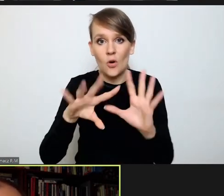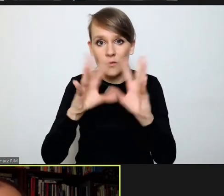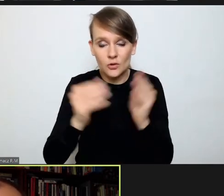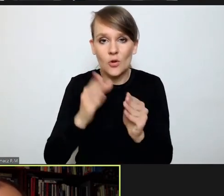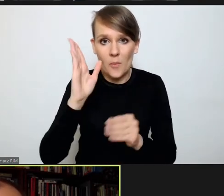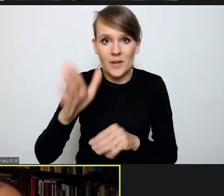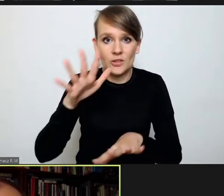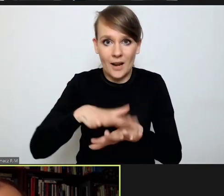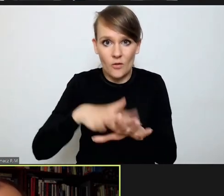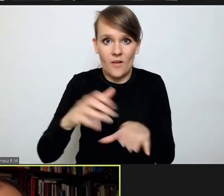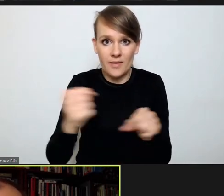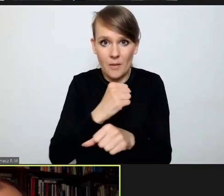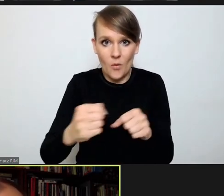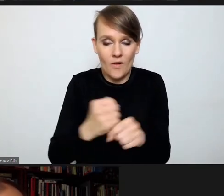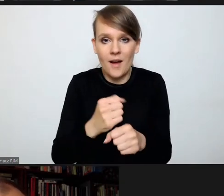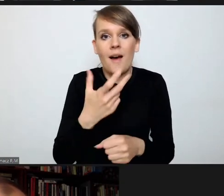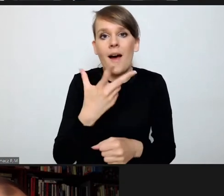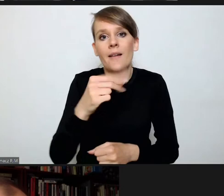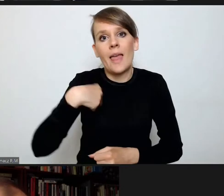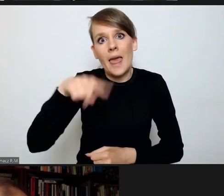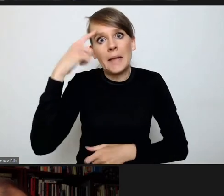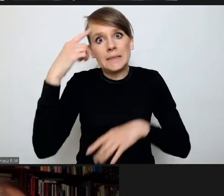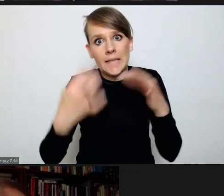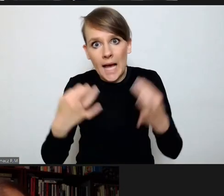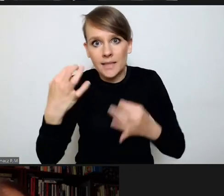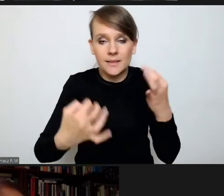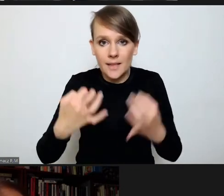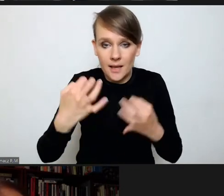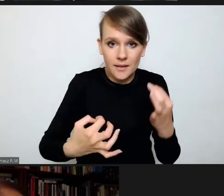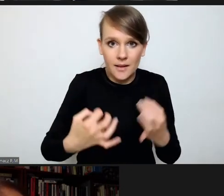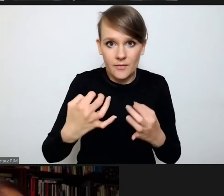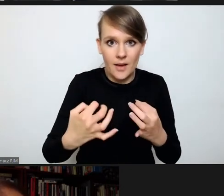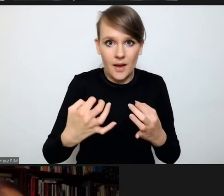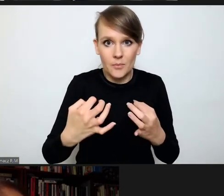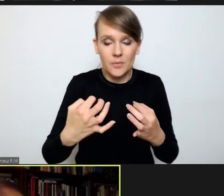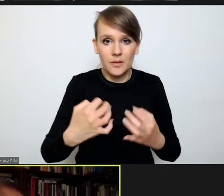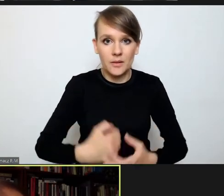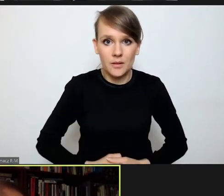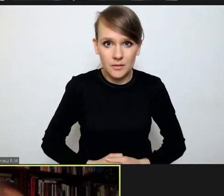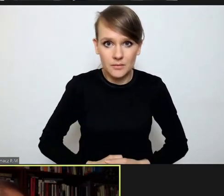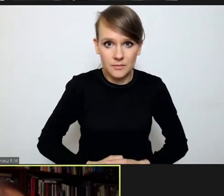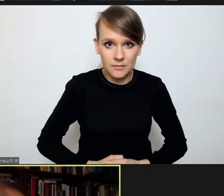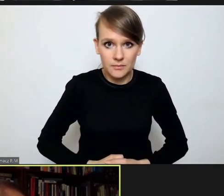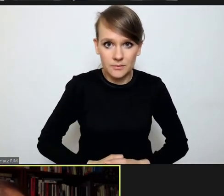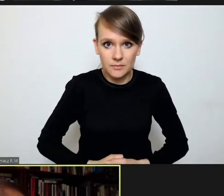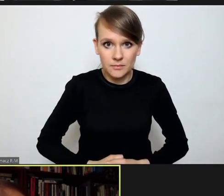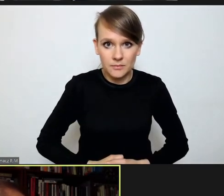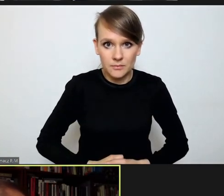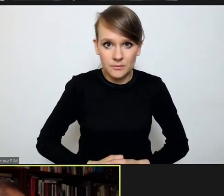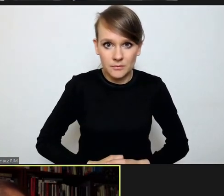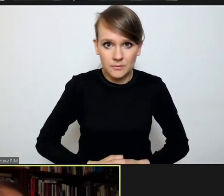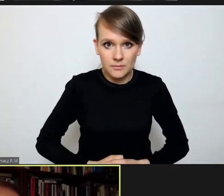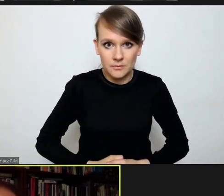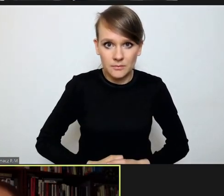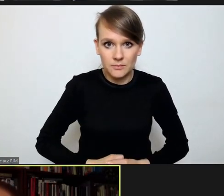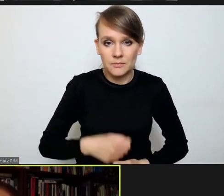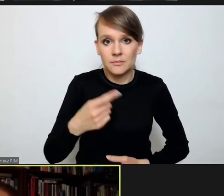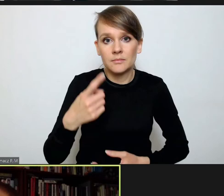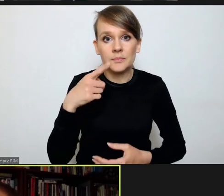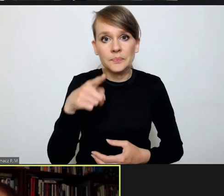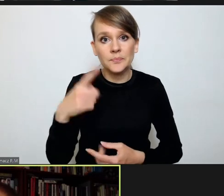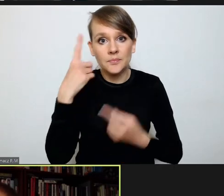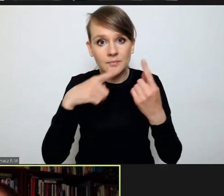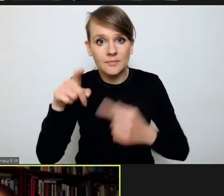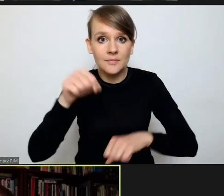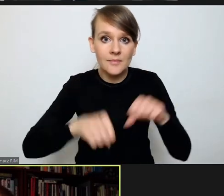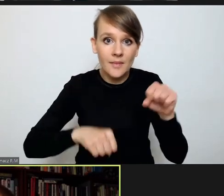na poważnie, a nie, żeby będziemy się zastanawiali, czy nad taką, czy inną nominacją